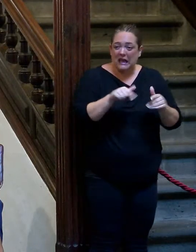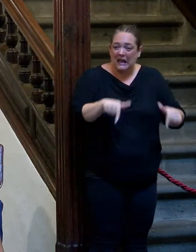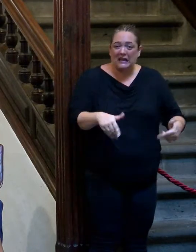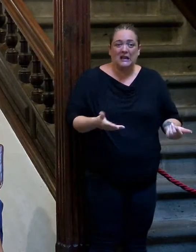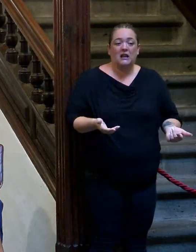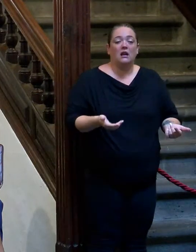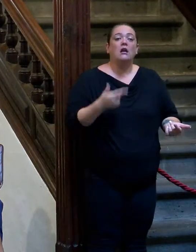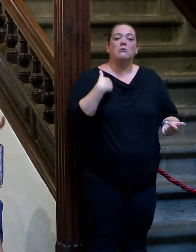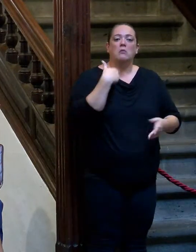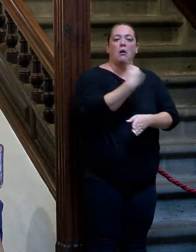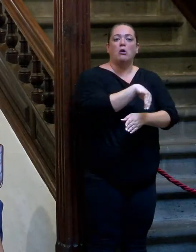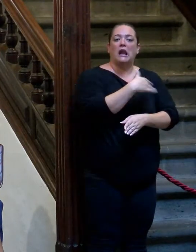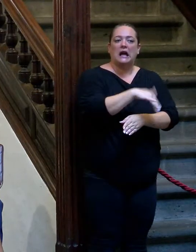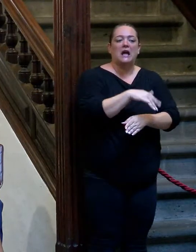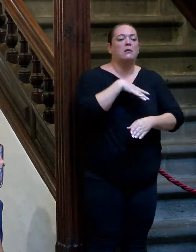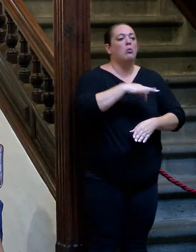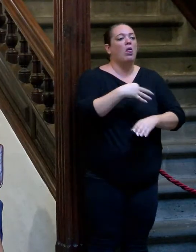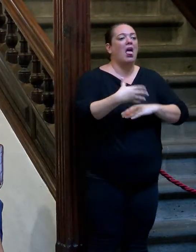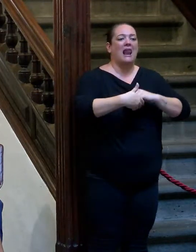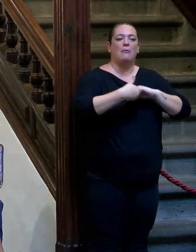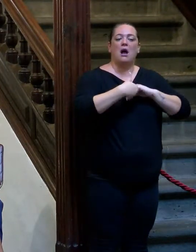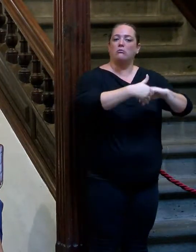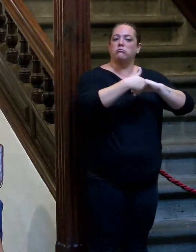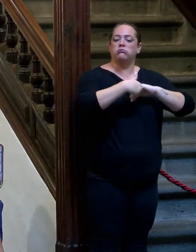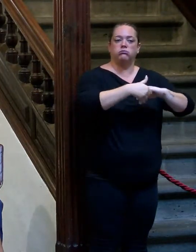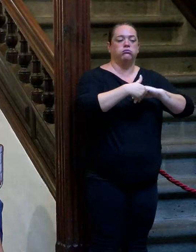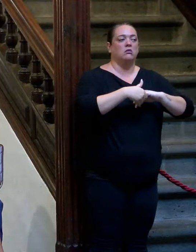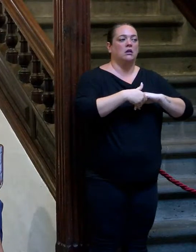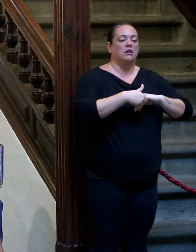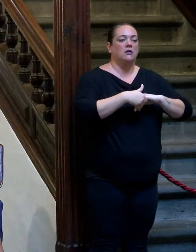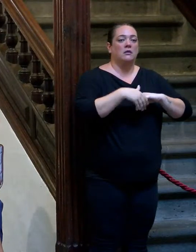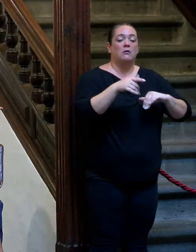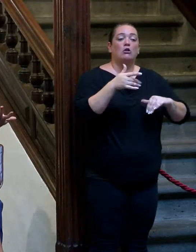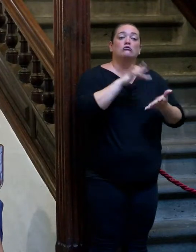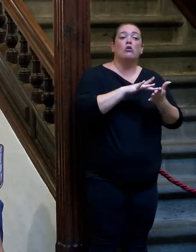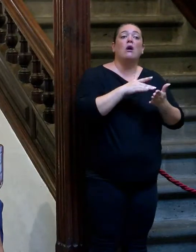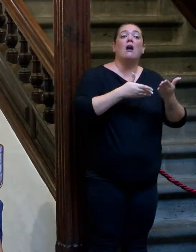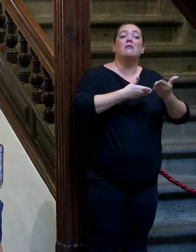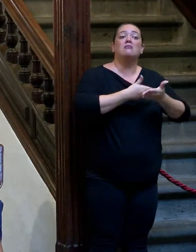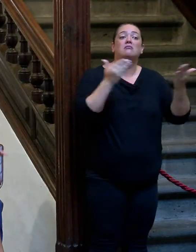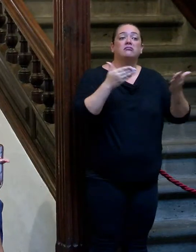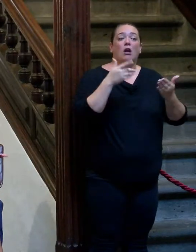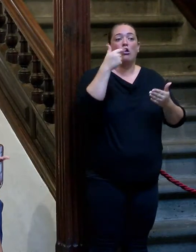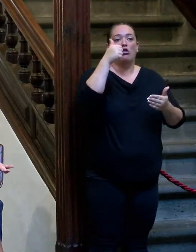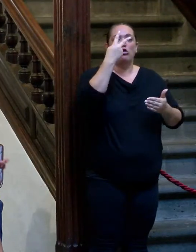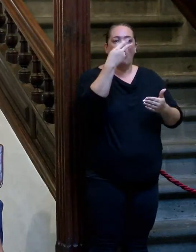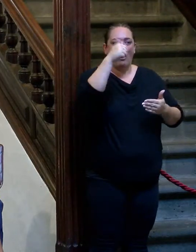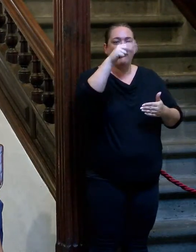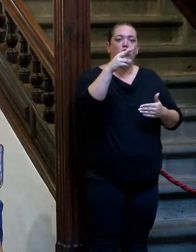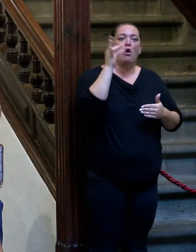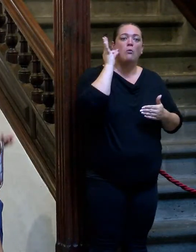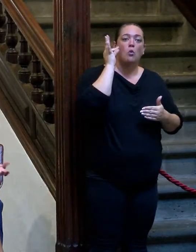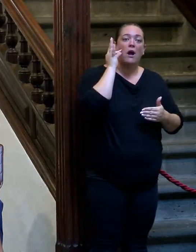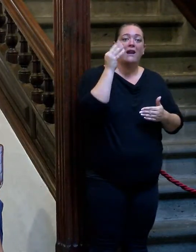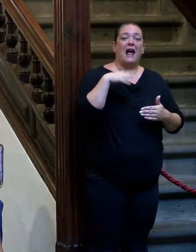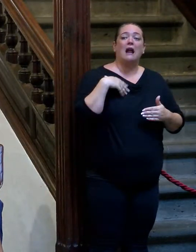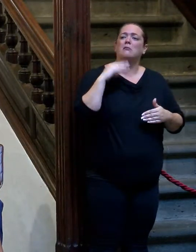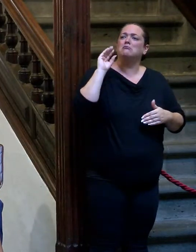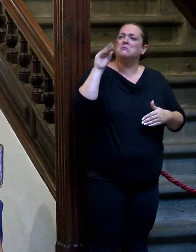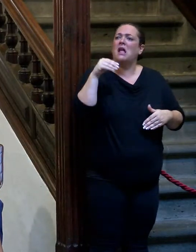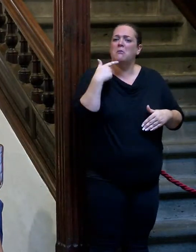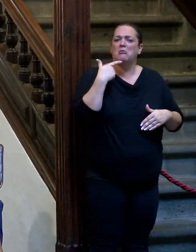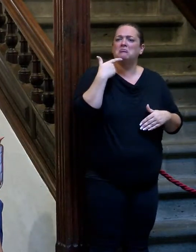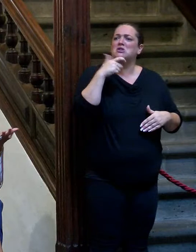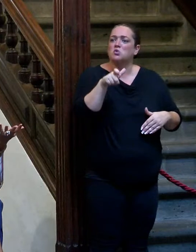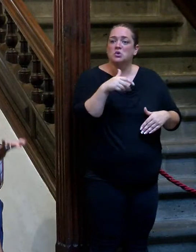aunque vayas por la calle y se puede ir de la mano cuando un día hay alguien que por ir de la mano dos hombres o dos mujeres alguien te llama la atención o te